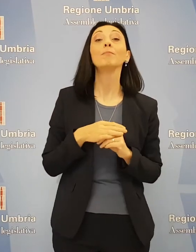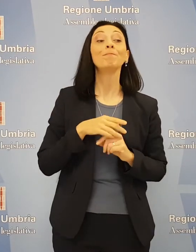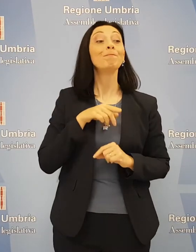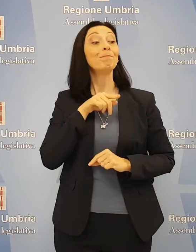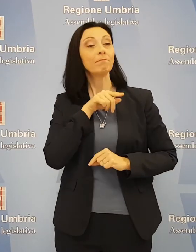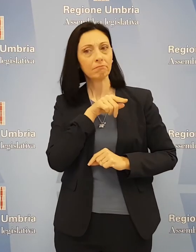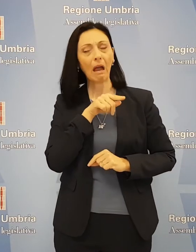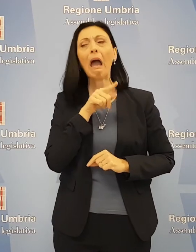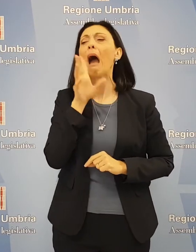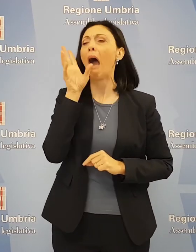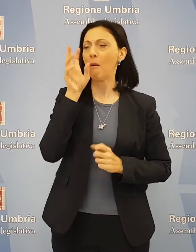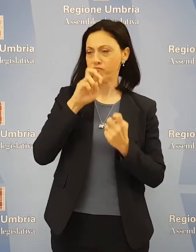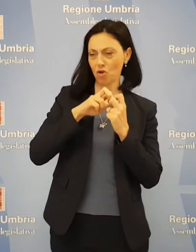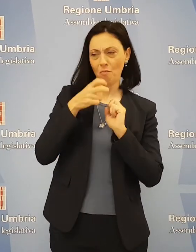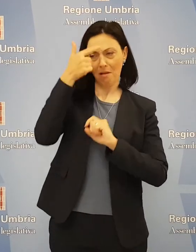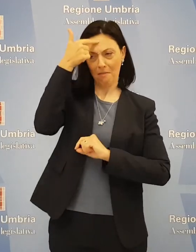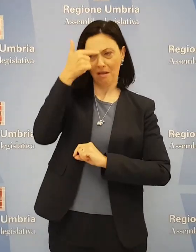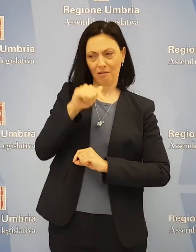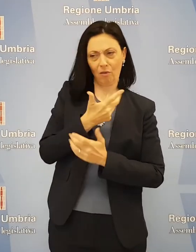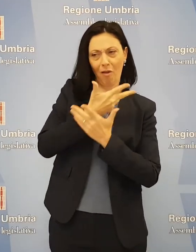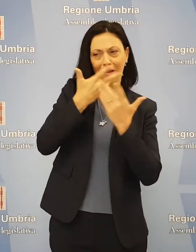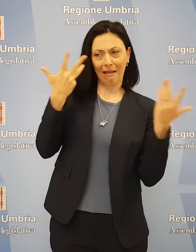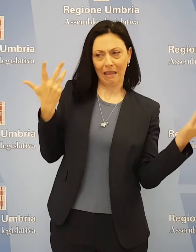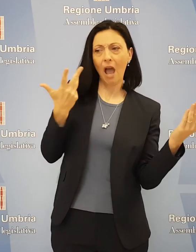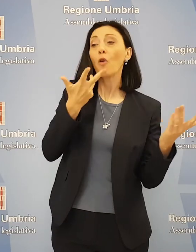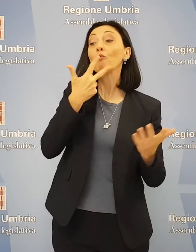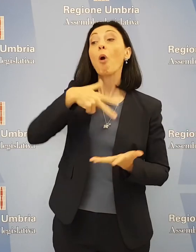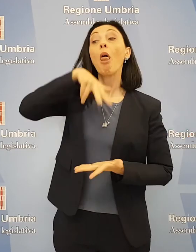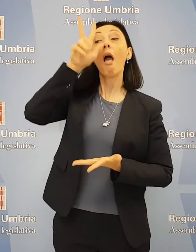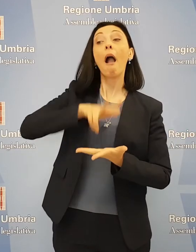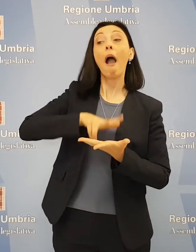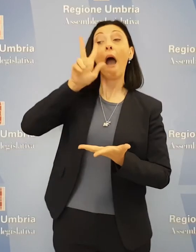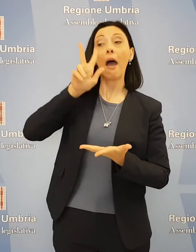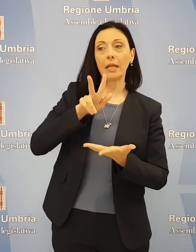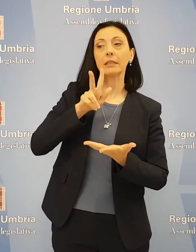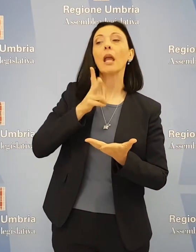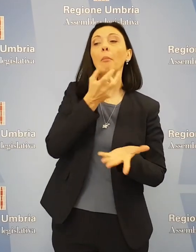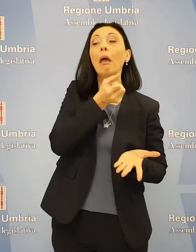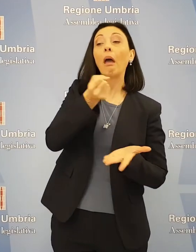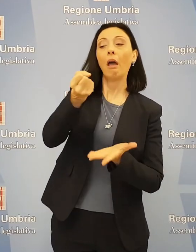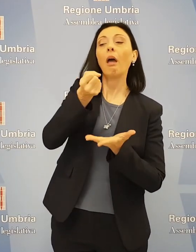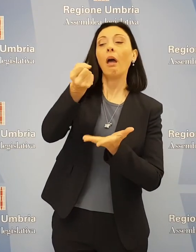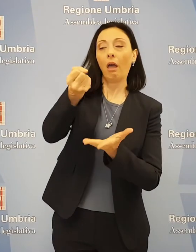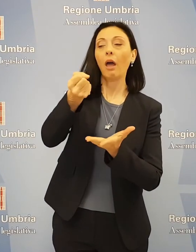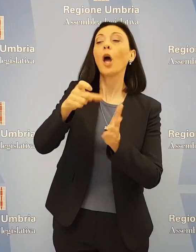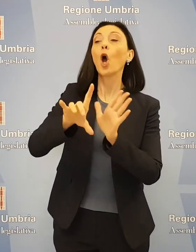consapevolezza del problema. Cercheremo di garantire tutti i contributi necessari alla unione dei comuni.